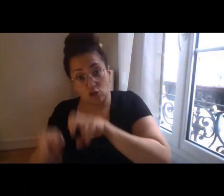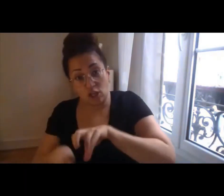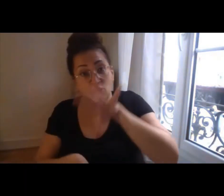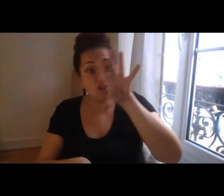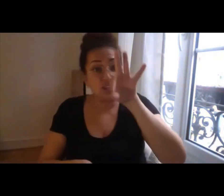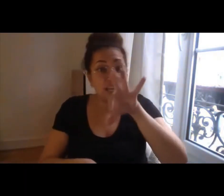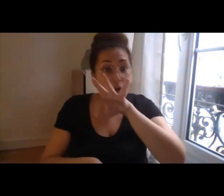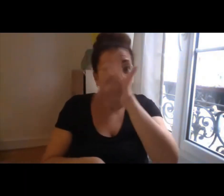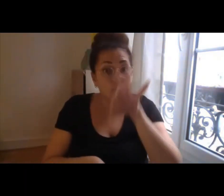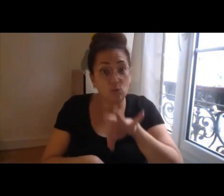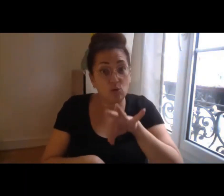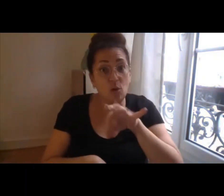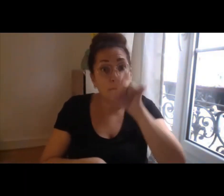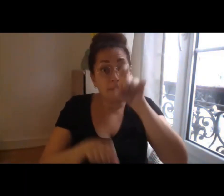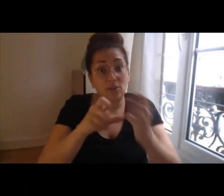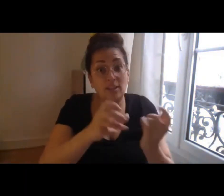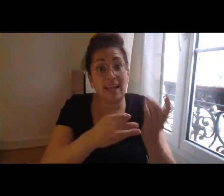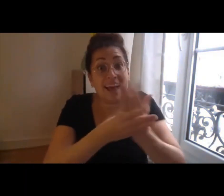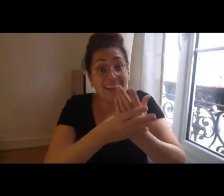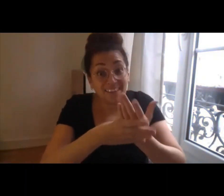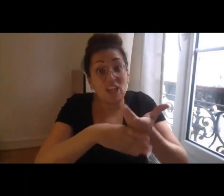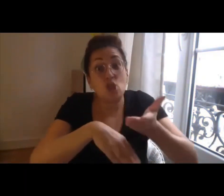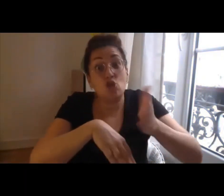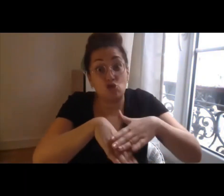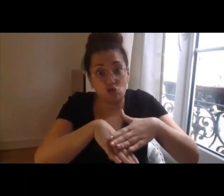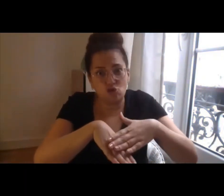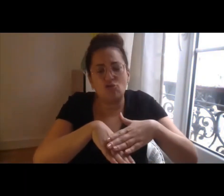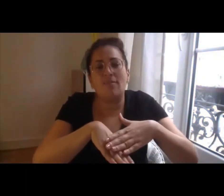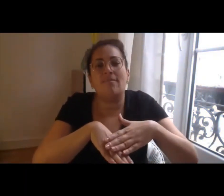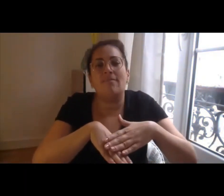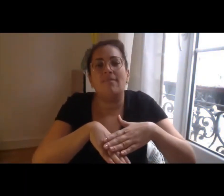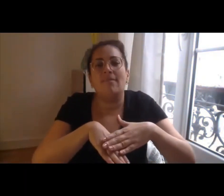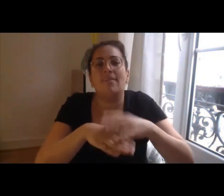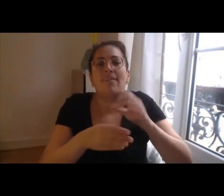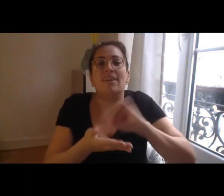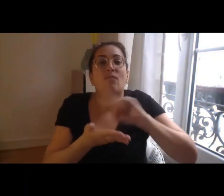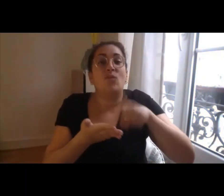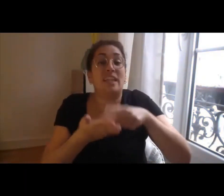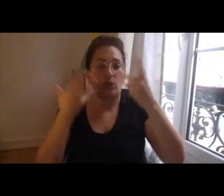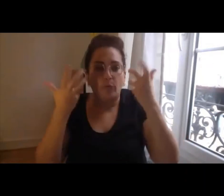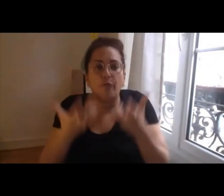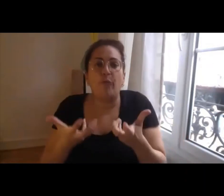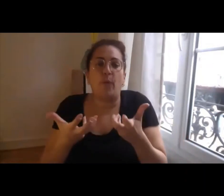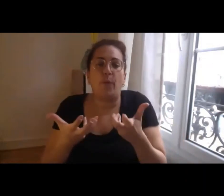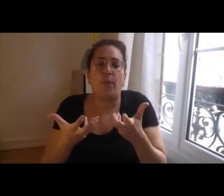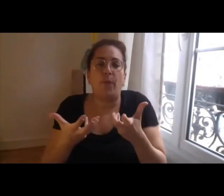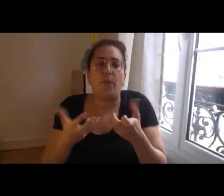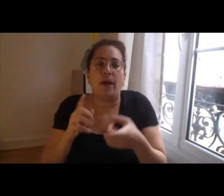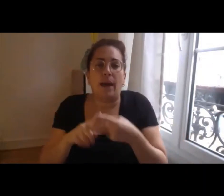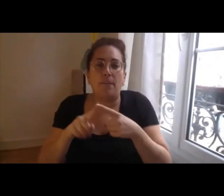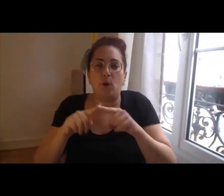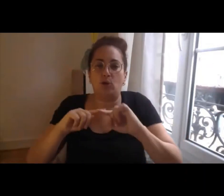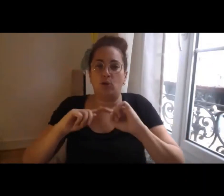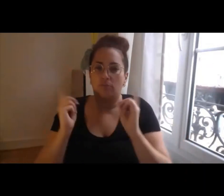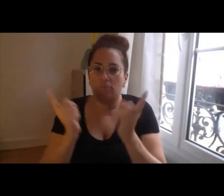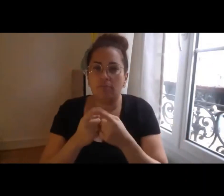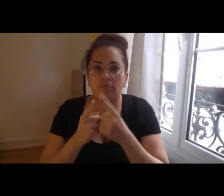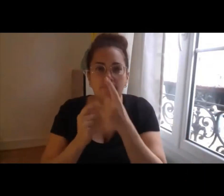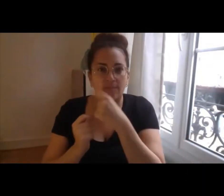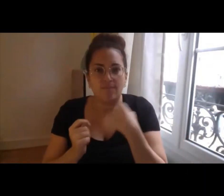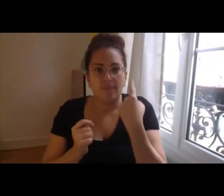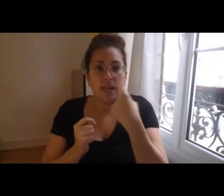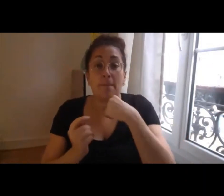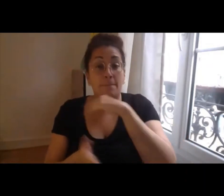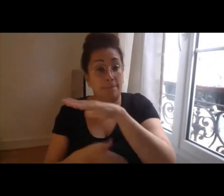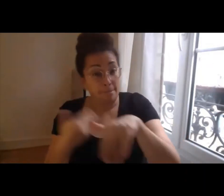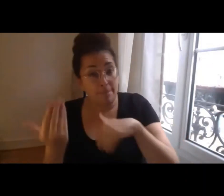c'est quelque chose qui a vraiment été voulu par la fondation parce que on veut que la sélection se fasse par un regard croisé en fait de l